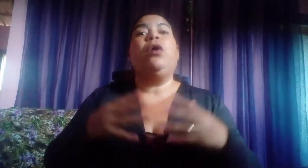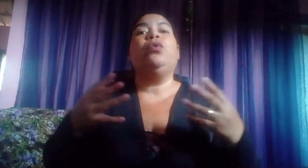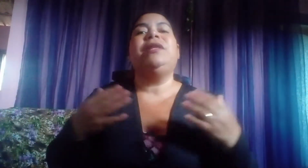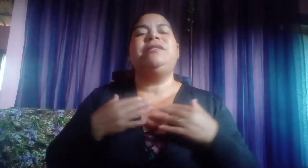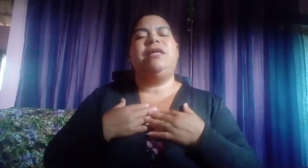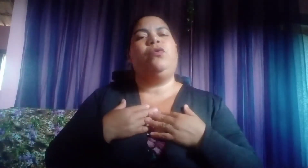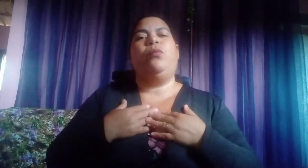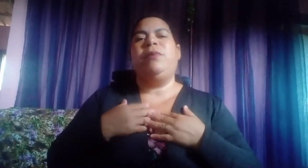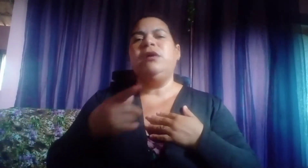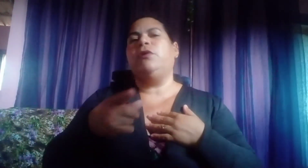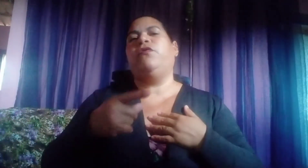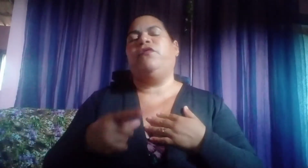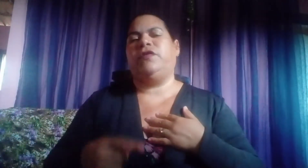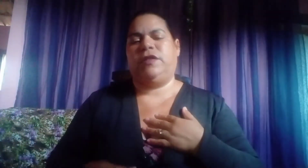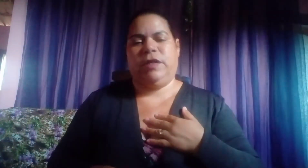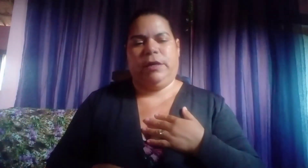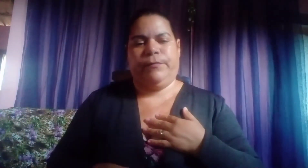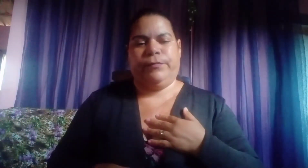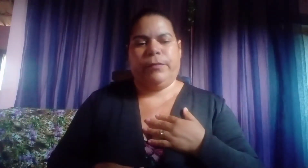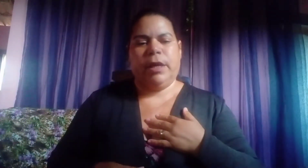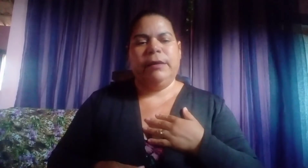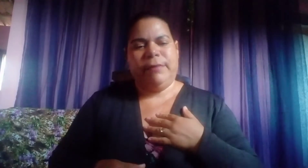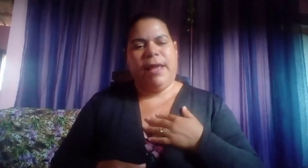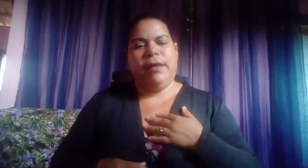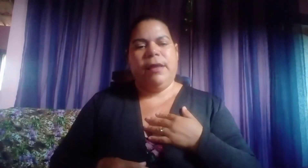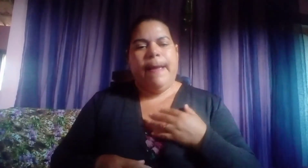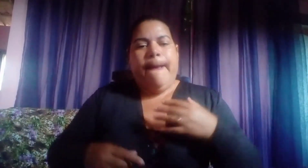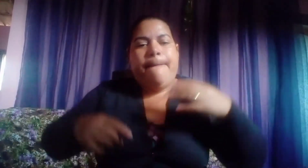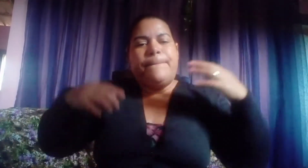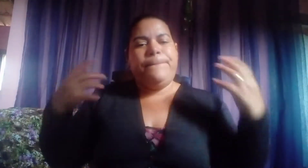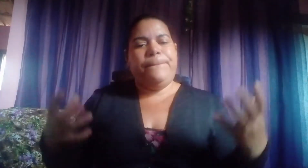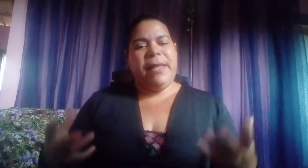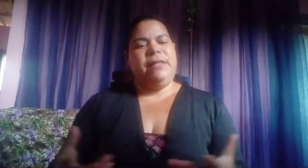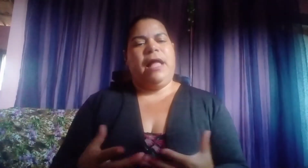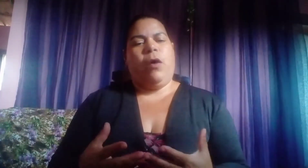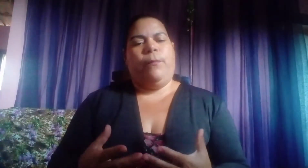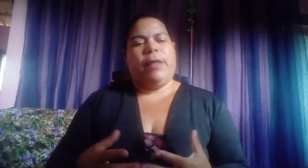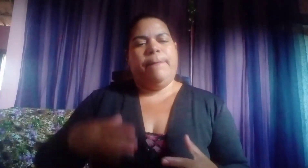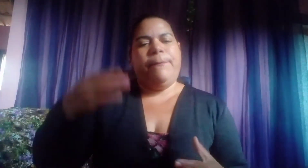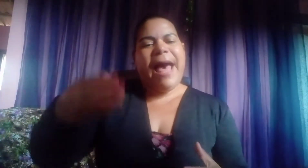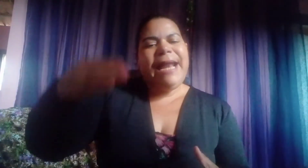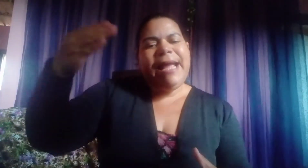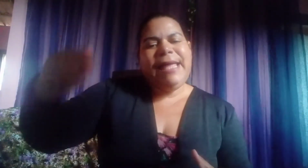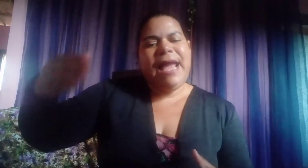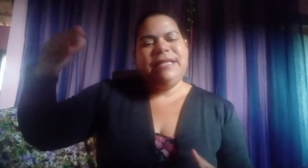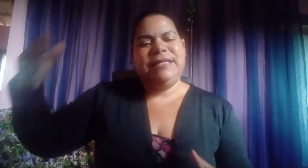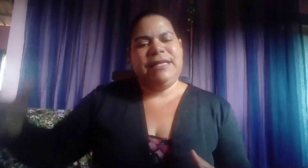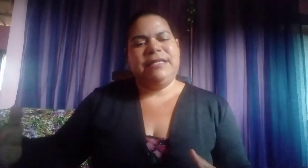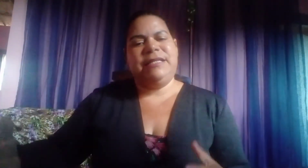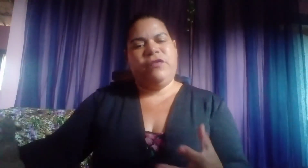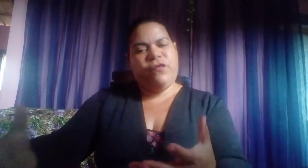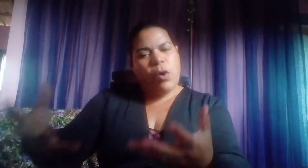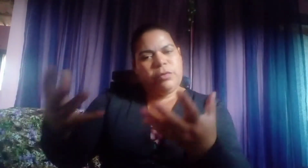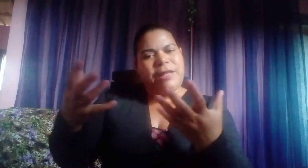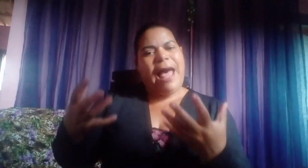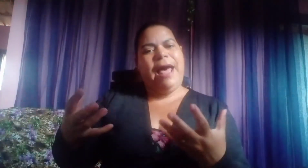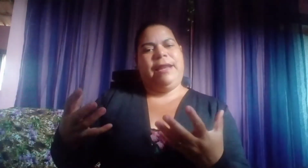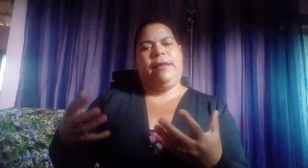acontecer comigo e com você? Então, para aqueles que se voltarem